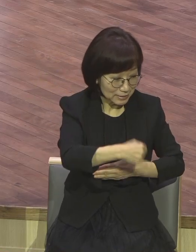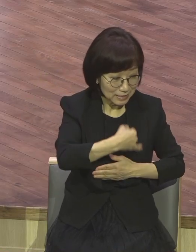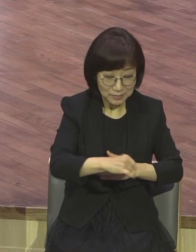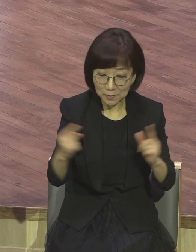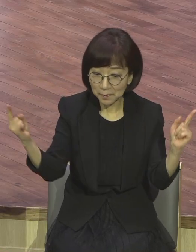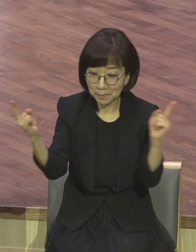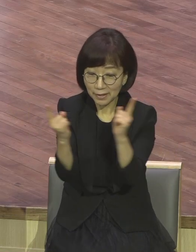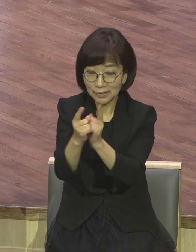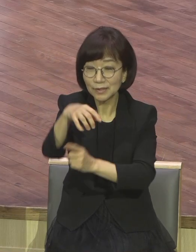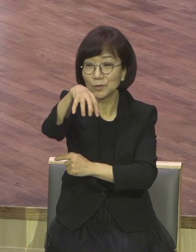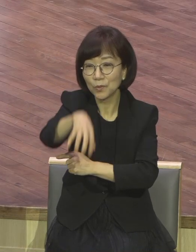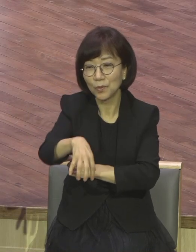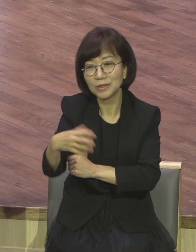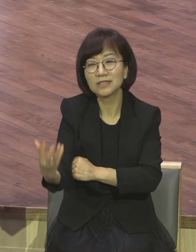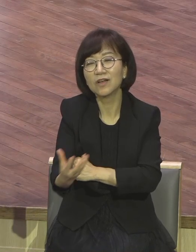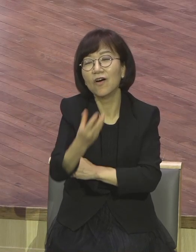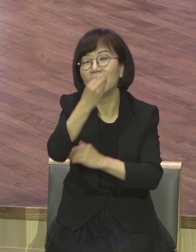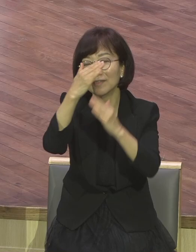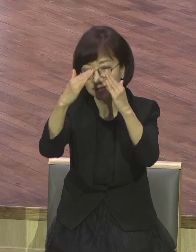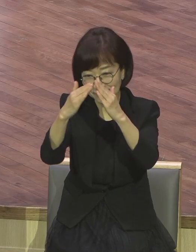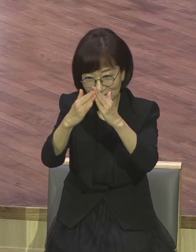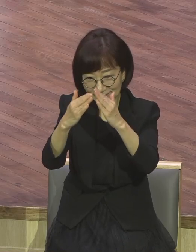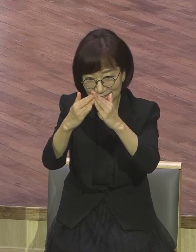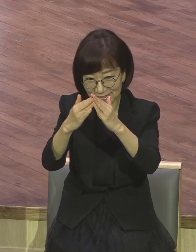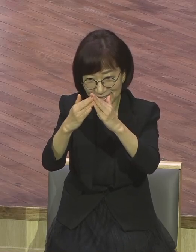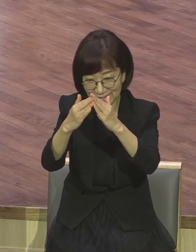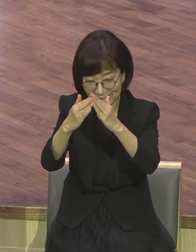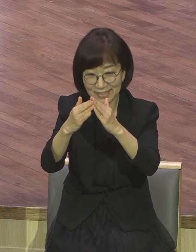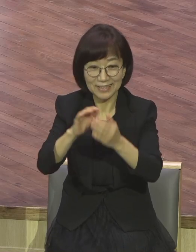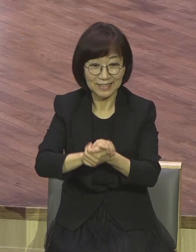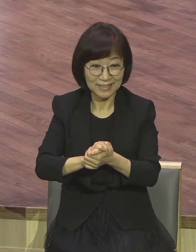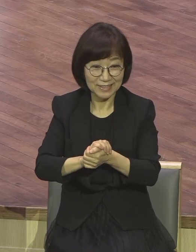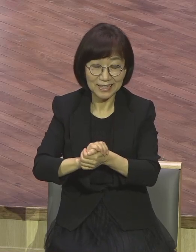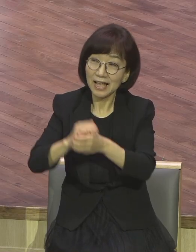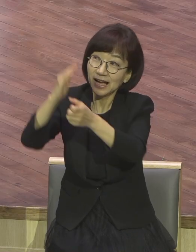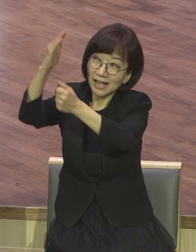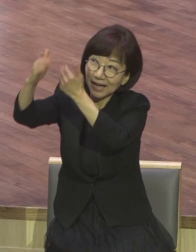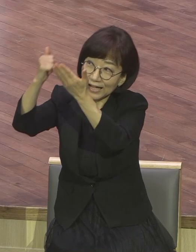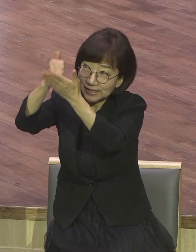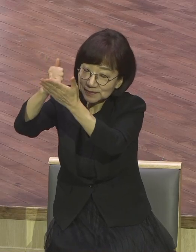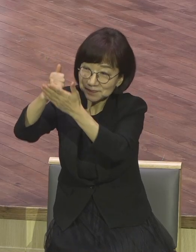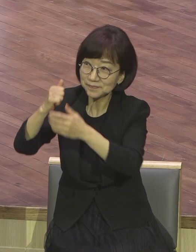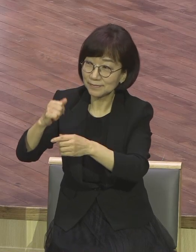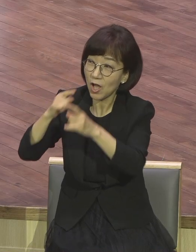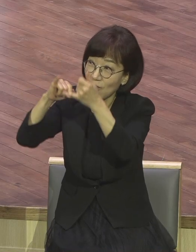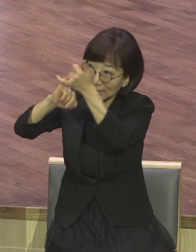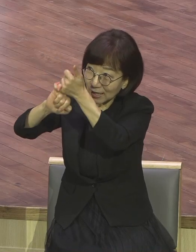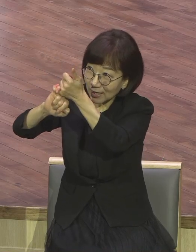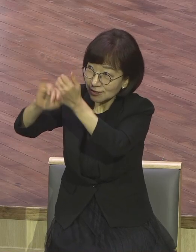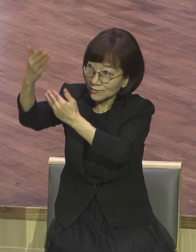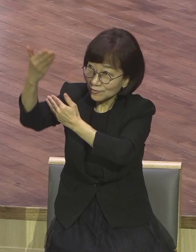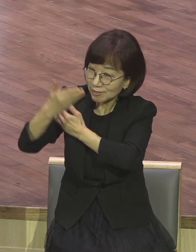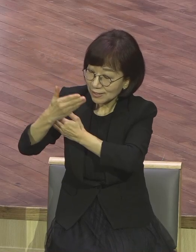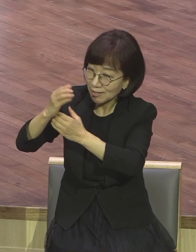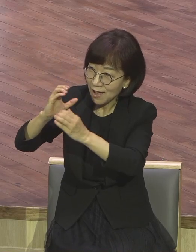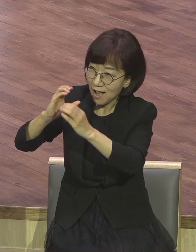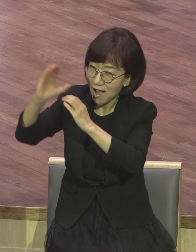의미가 있어요. 한마디로 하나님과 언약이 소통되는 현장이 바로 교회다.